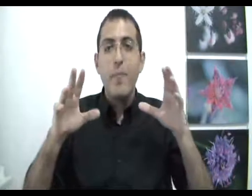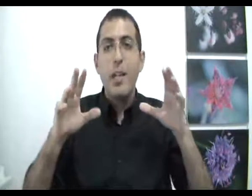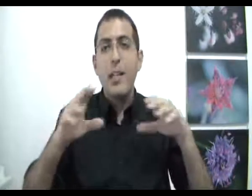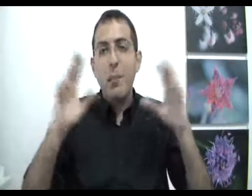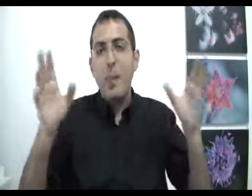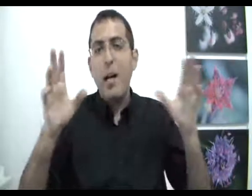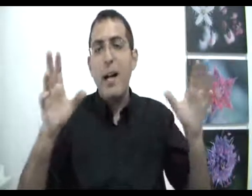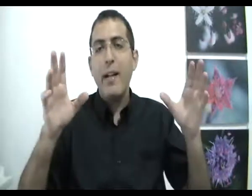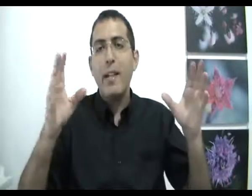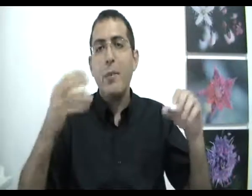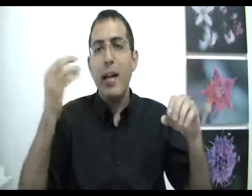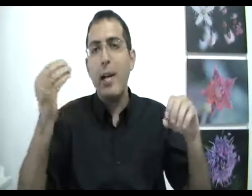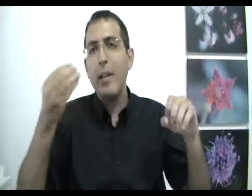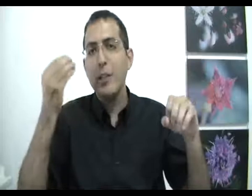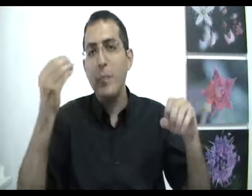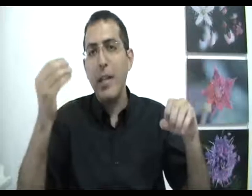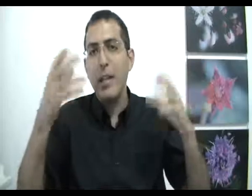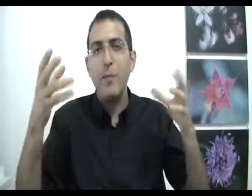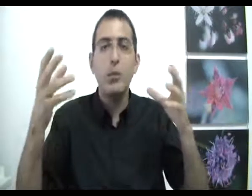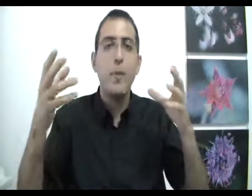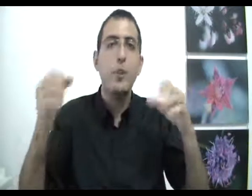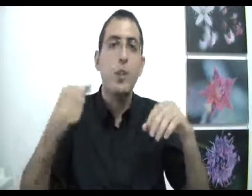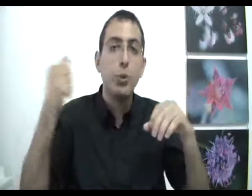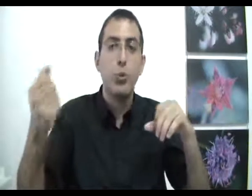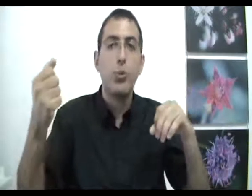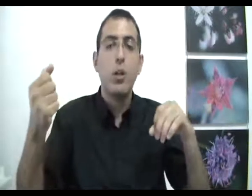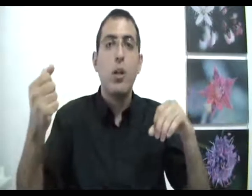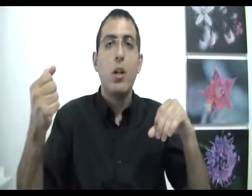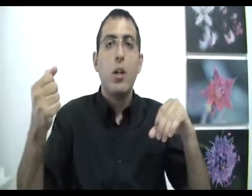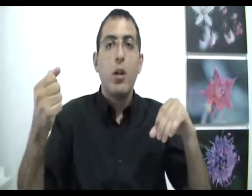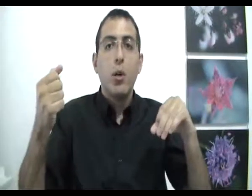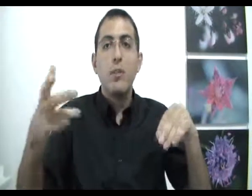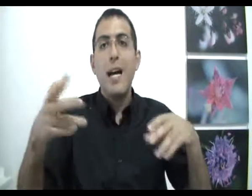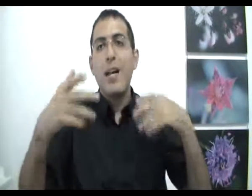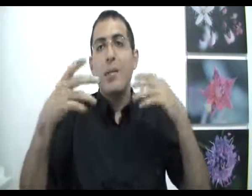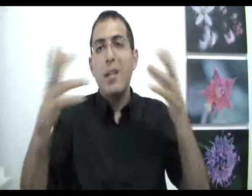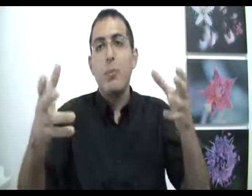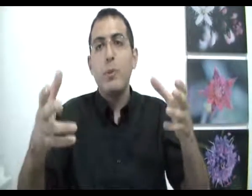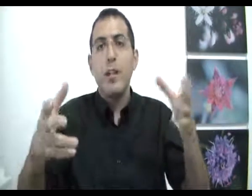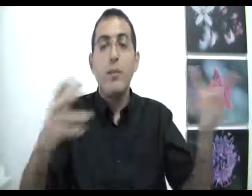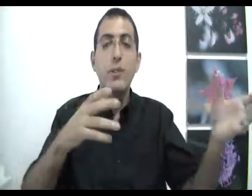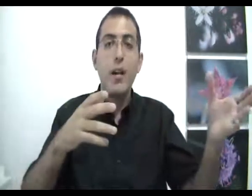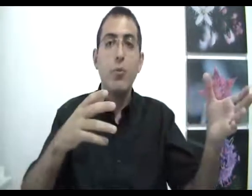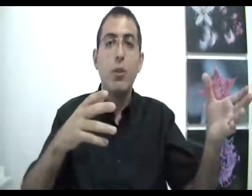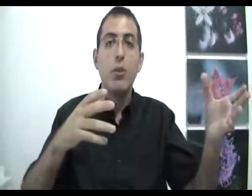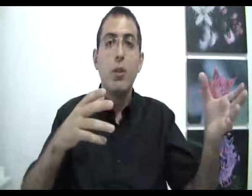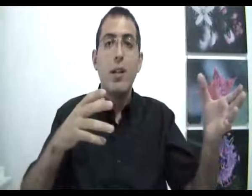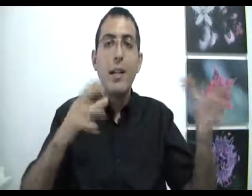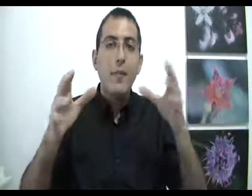אלא נדבר ברמה הכללית בהנחה מסוימת שאישות רוצה משהו מסוים ועושה אותו לאו